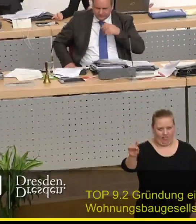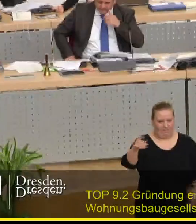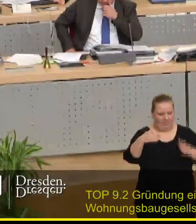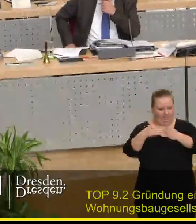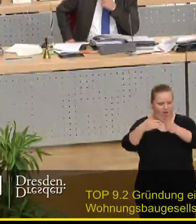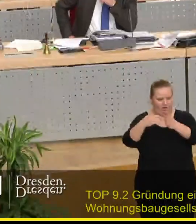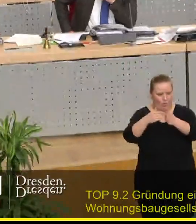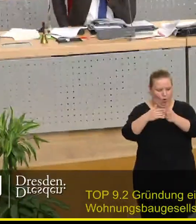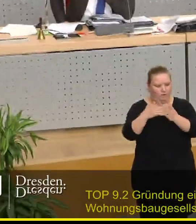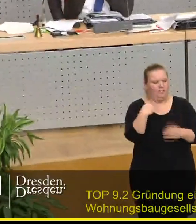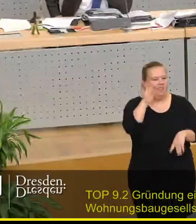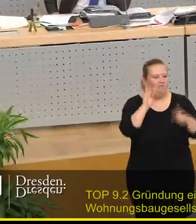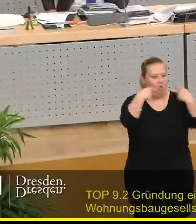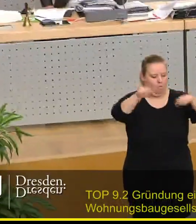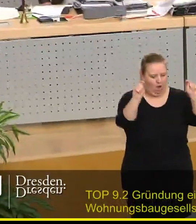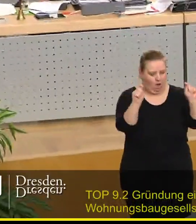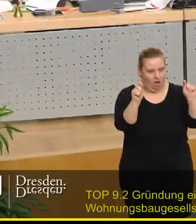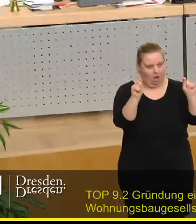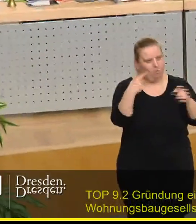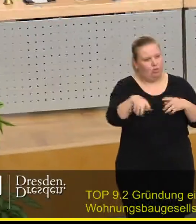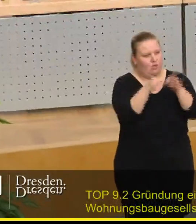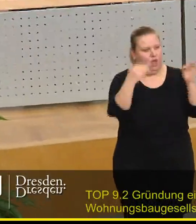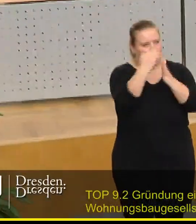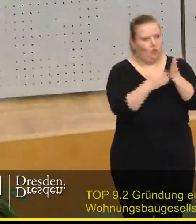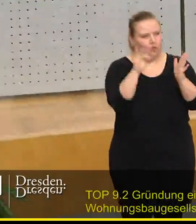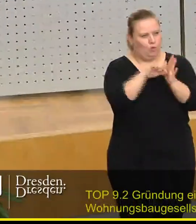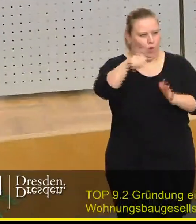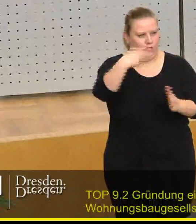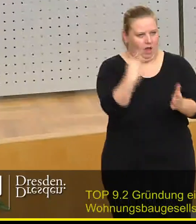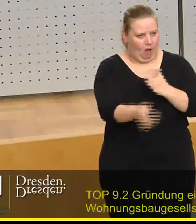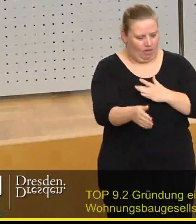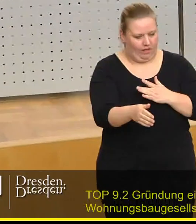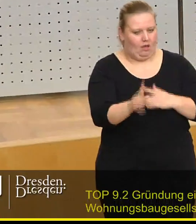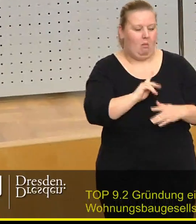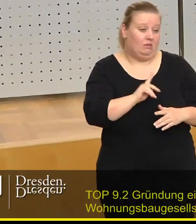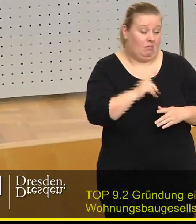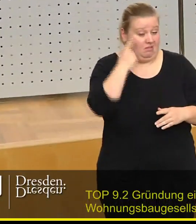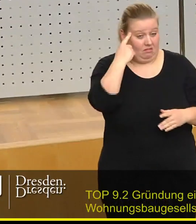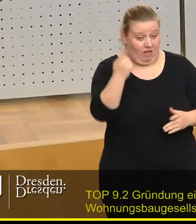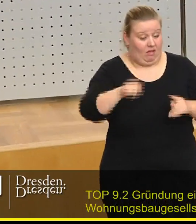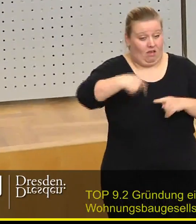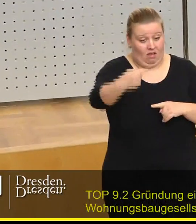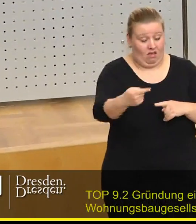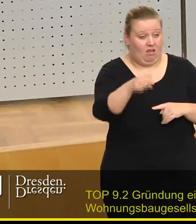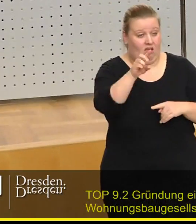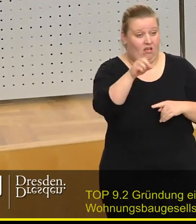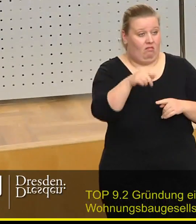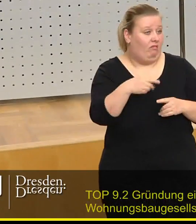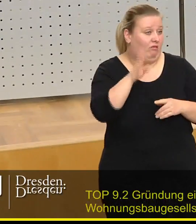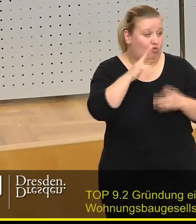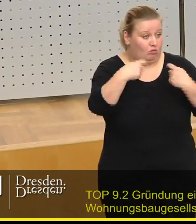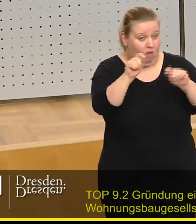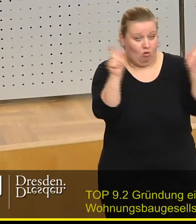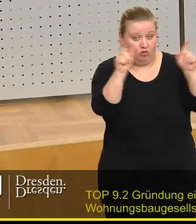WOBA als Tagesordnungspunkt heute ablehnen. Da wir aber davon ausgehen müssen, dass die WOBA in der einen oder